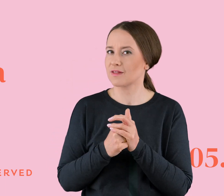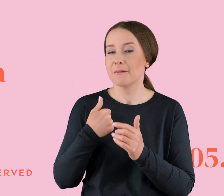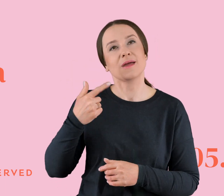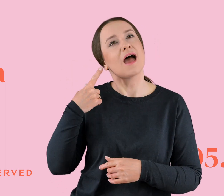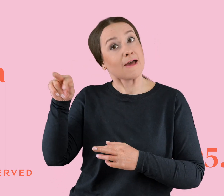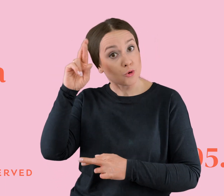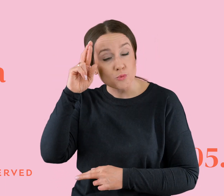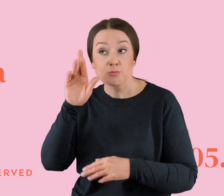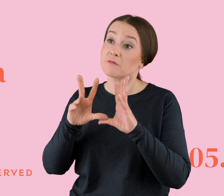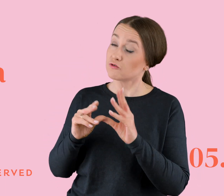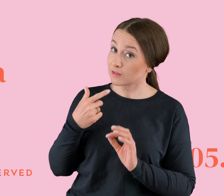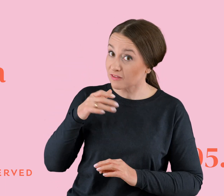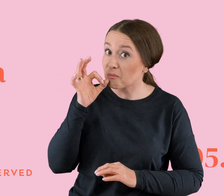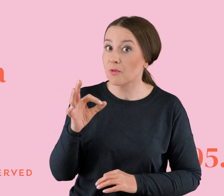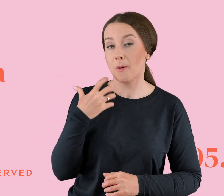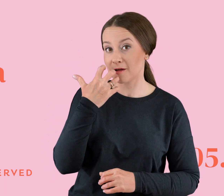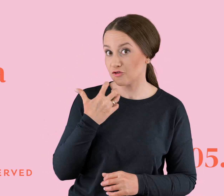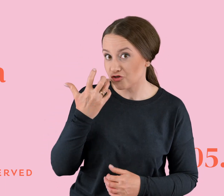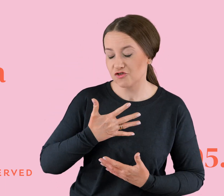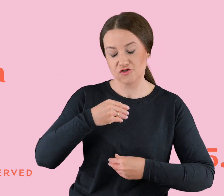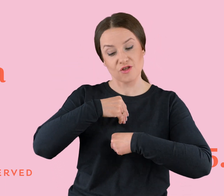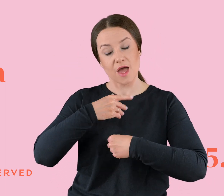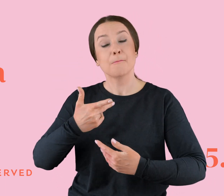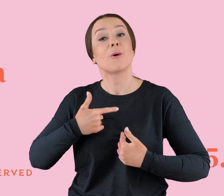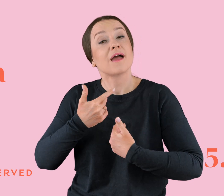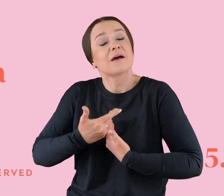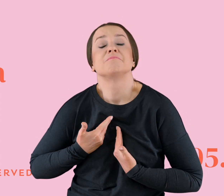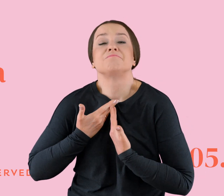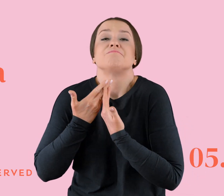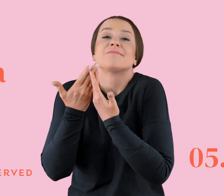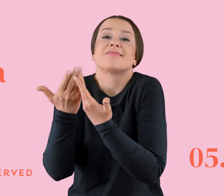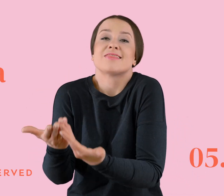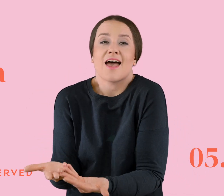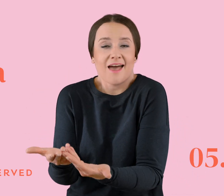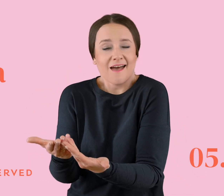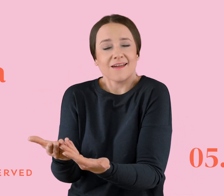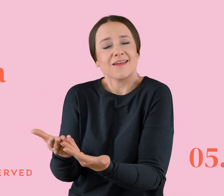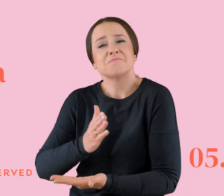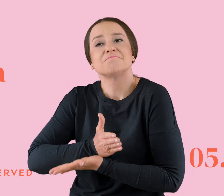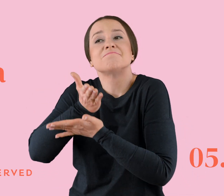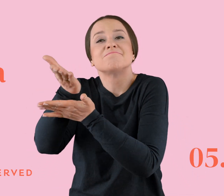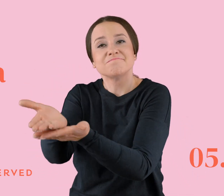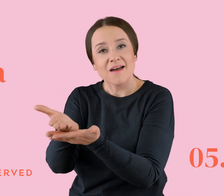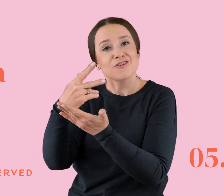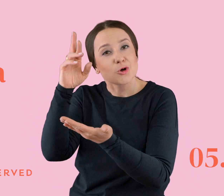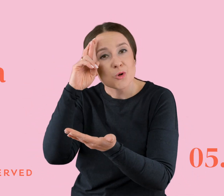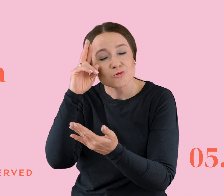wyrozumiała, jestem taka dobra, ciepła. Ja go otulę tym kocykiem zrozumienia. Ja go nauczę mojego